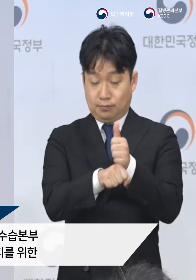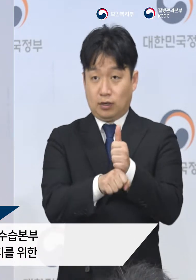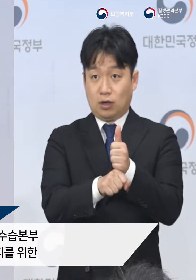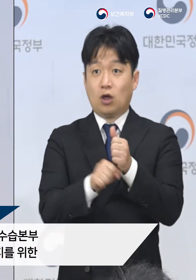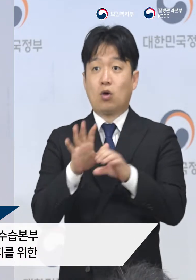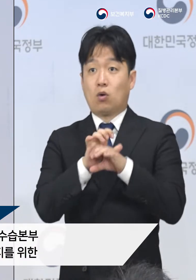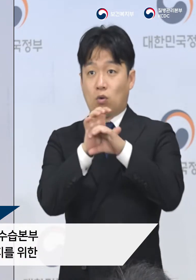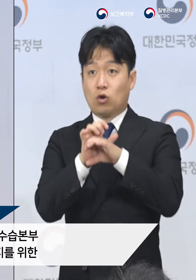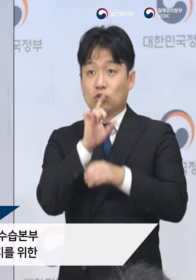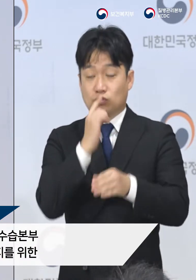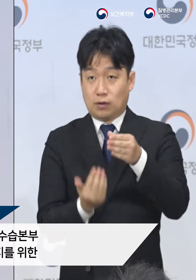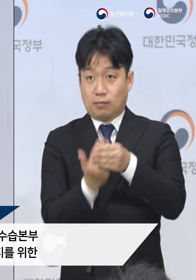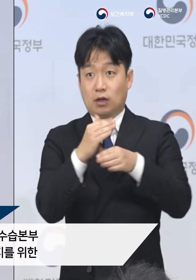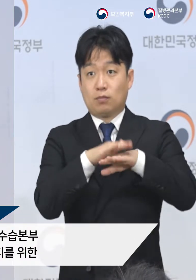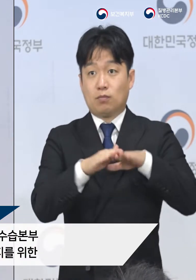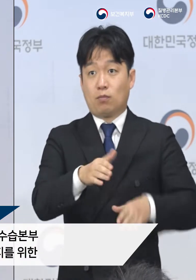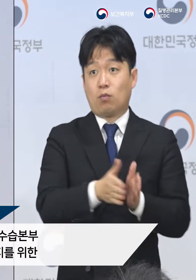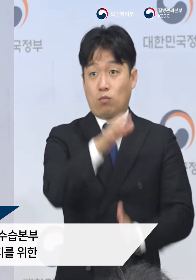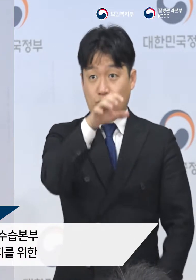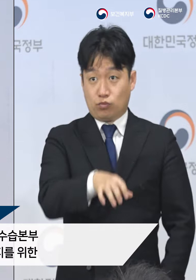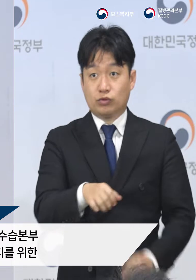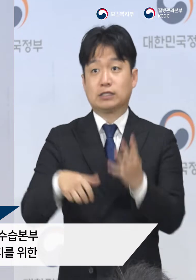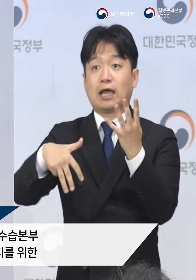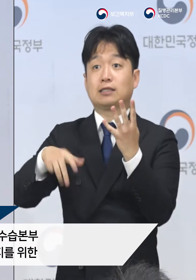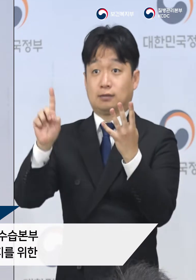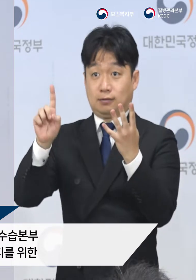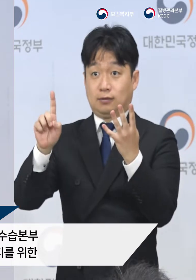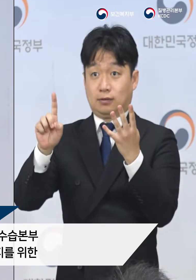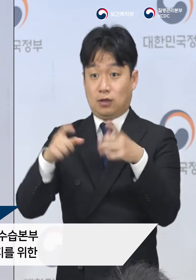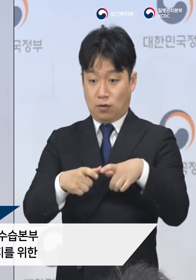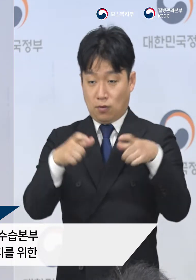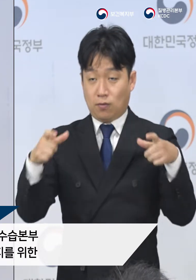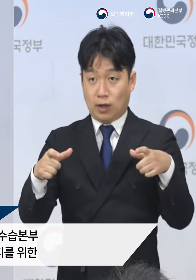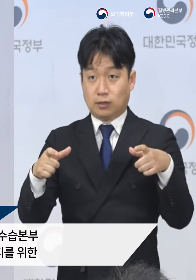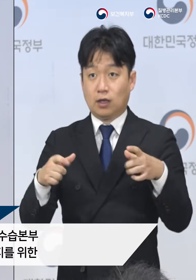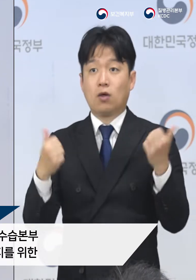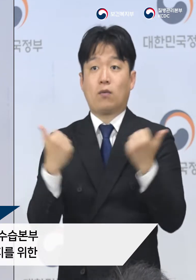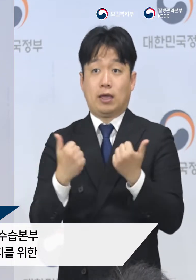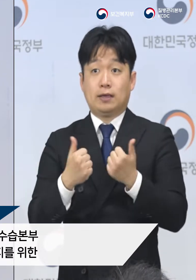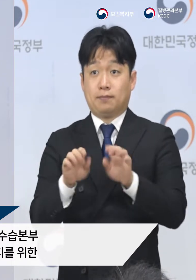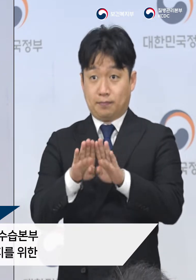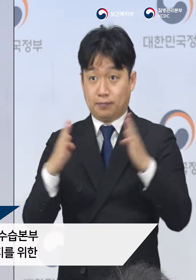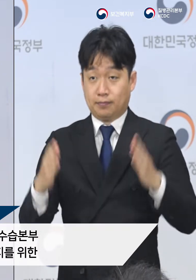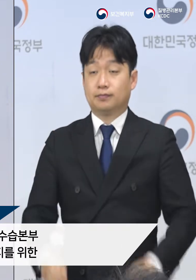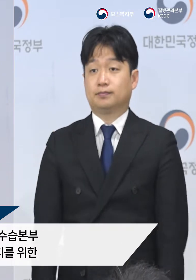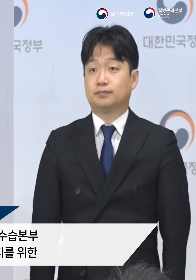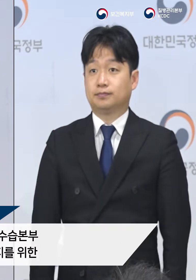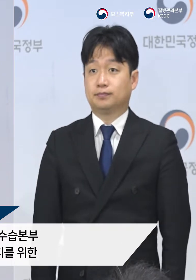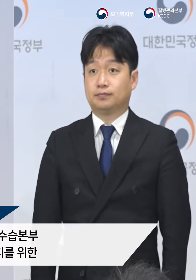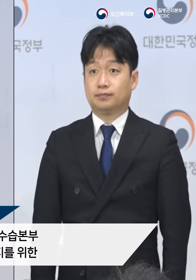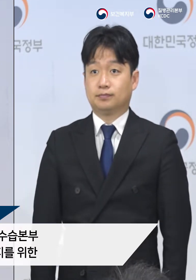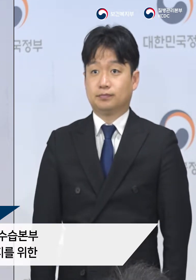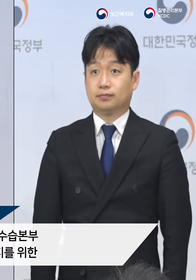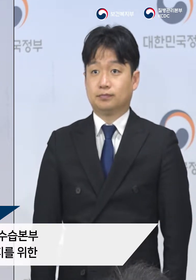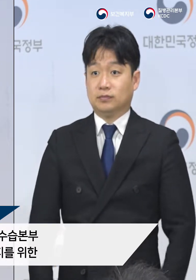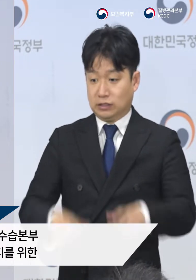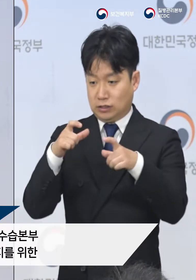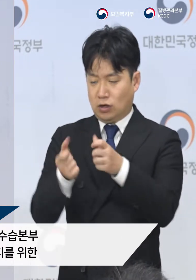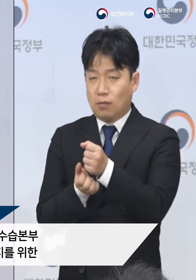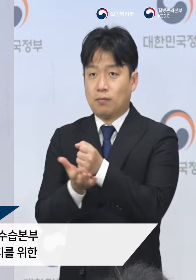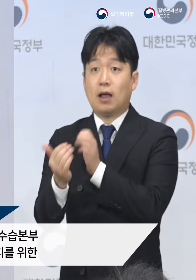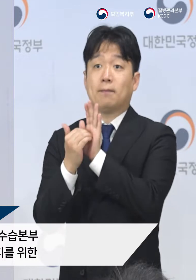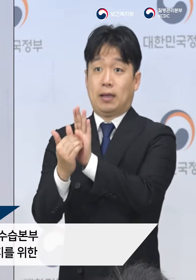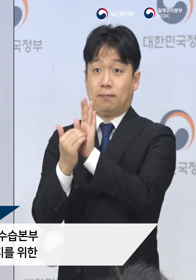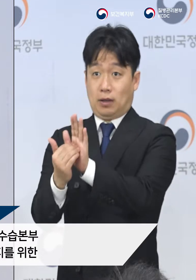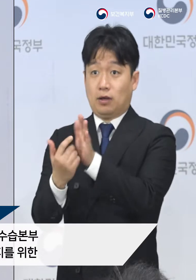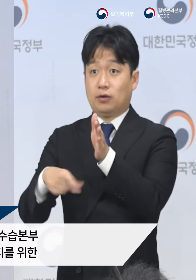코로나19 조항사고수습본부 제4차 확대의 일을 개최하여 코로나19 지역 전파